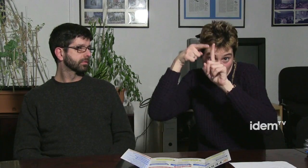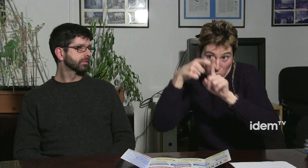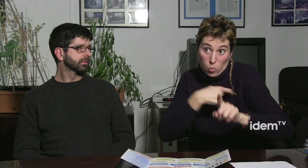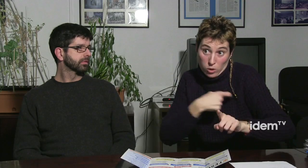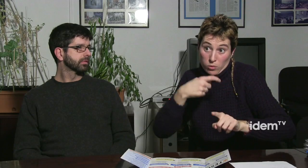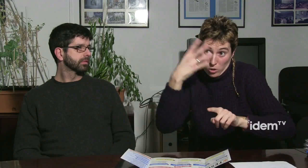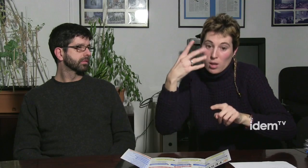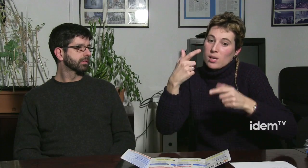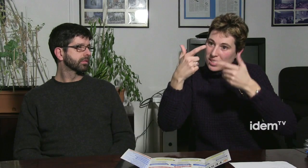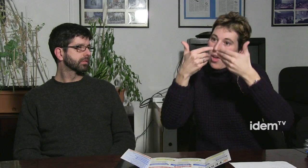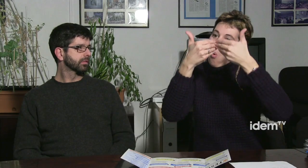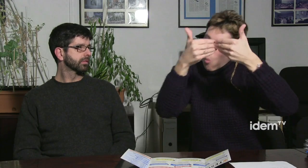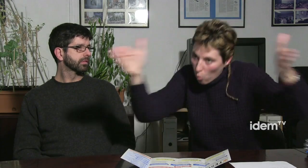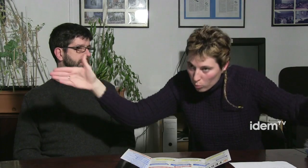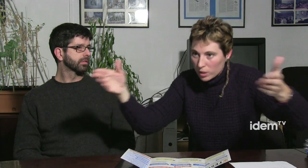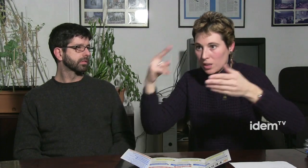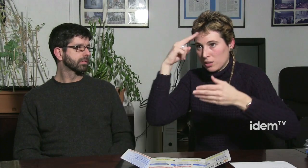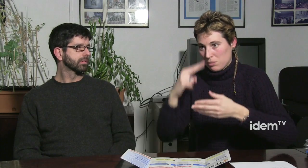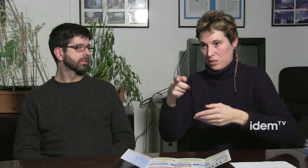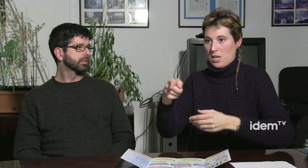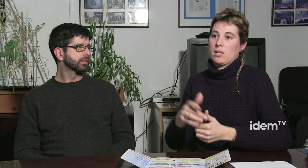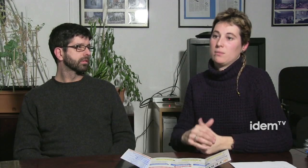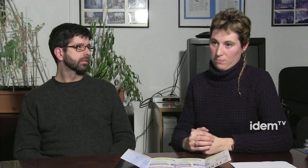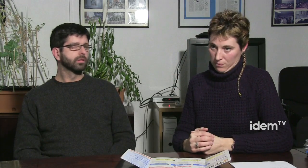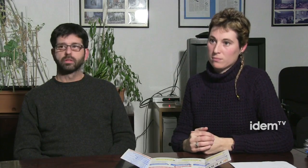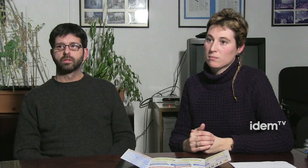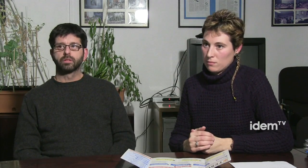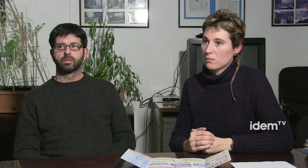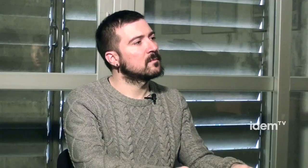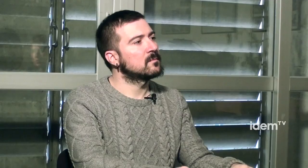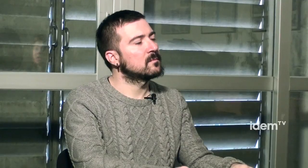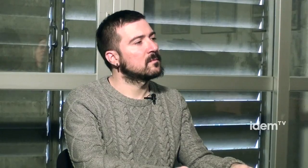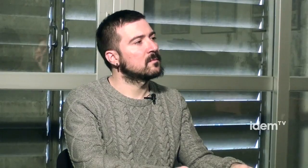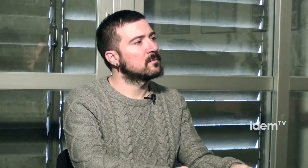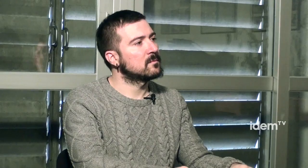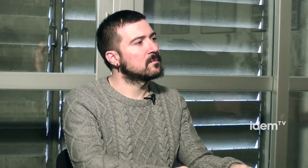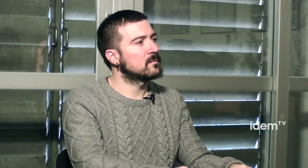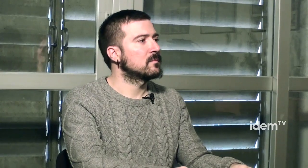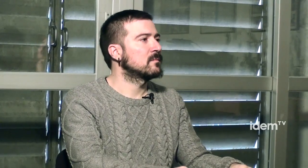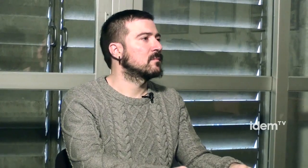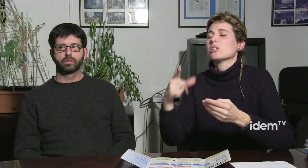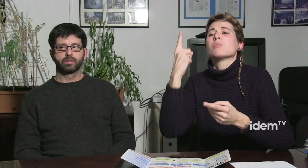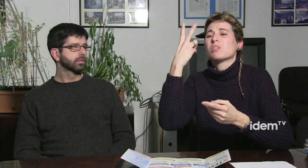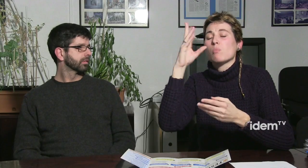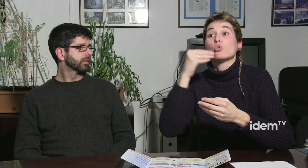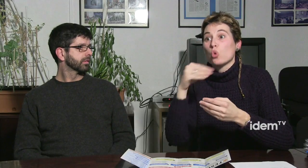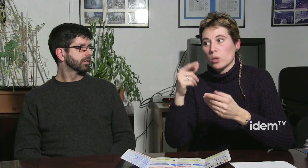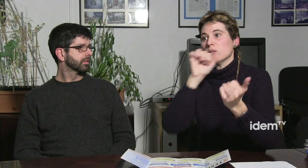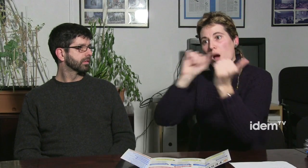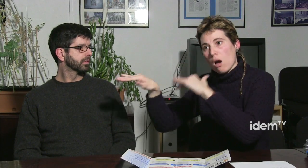hagut obrint s'han hagut informant i han pogut obrir una mica i respectar